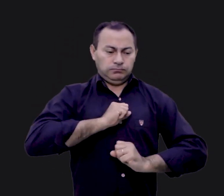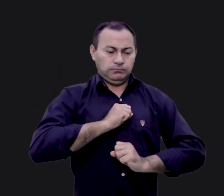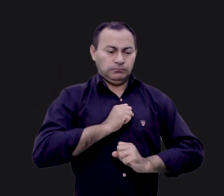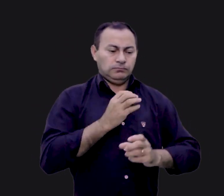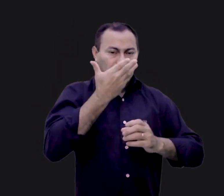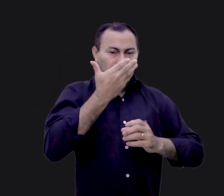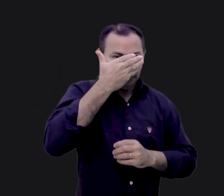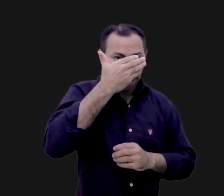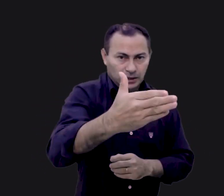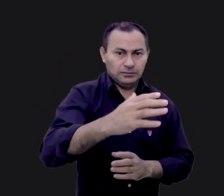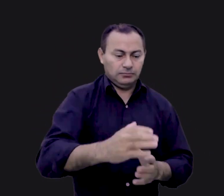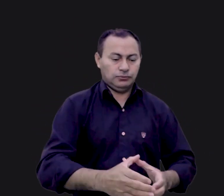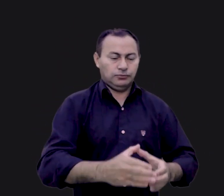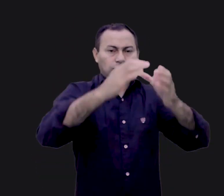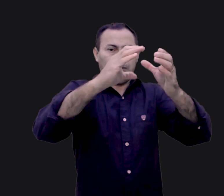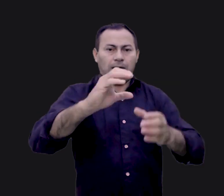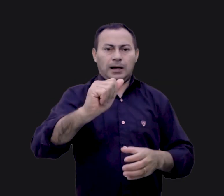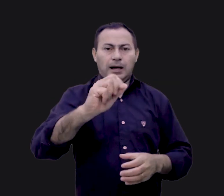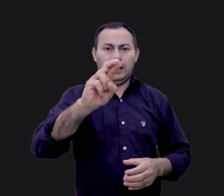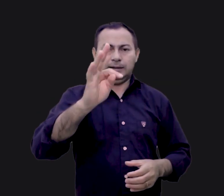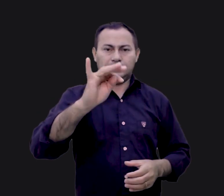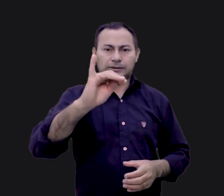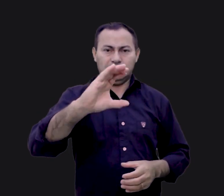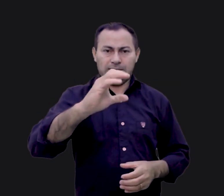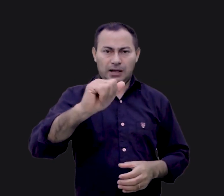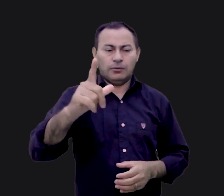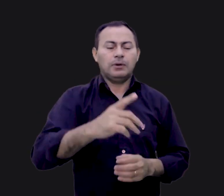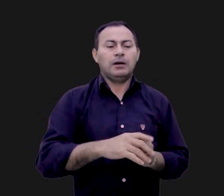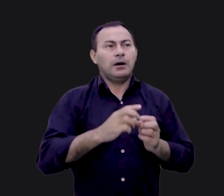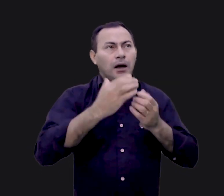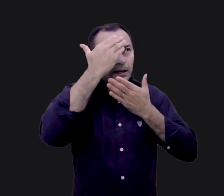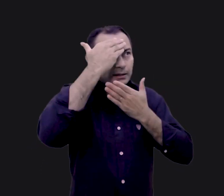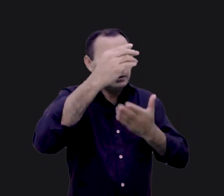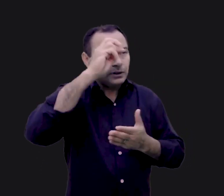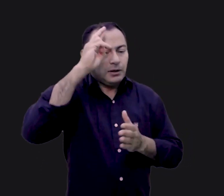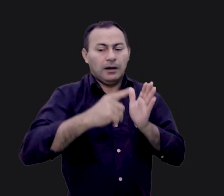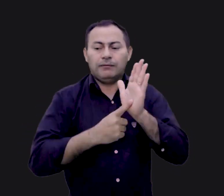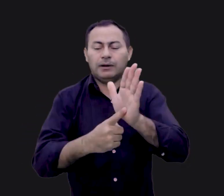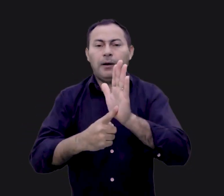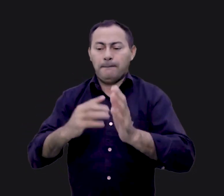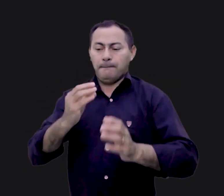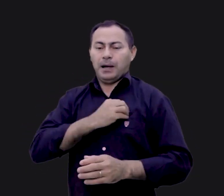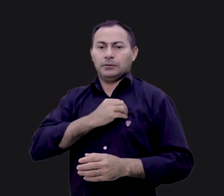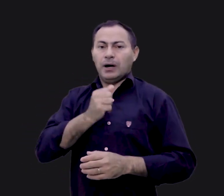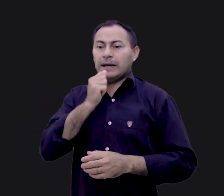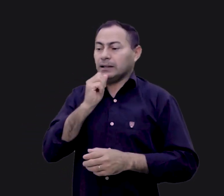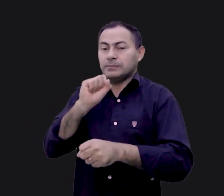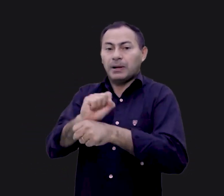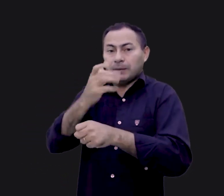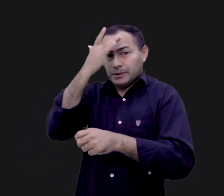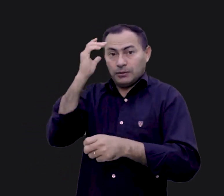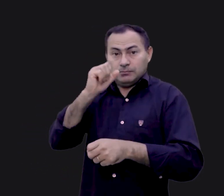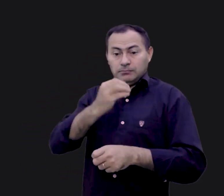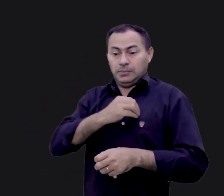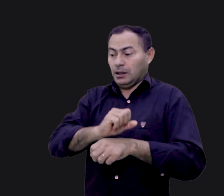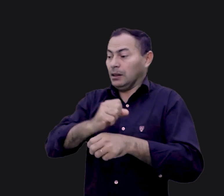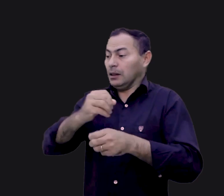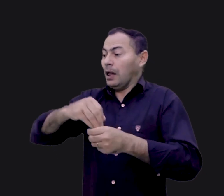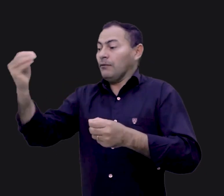diante do castiçal, agradecia ao Senhor por ele ter revelado ao pecador, que ainda estava lá no pátio, que através de sua